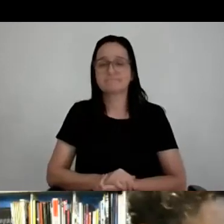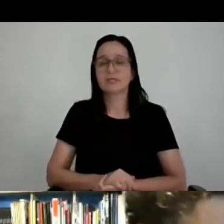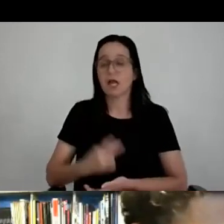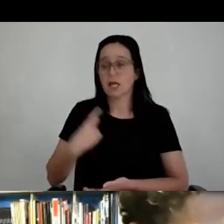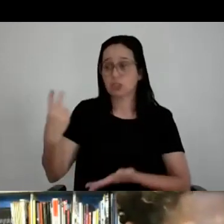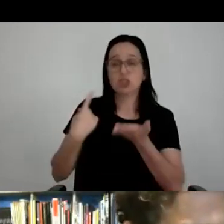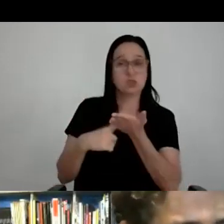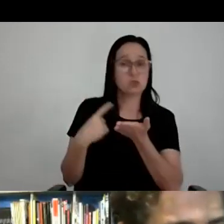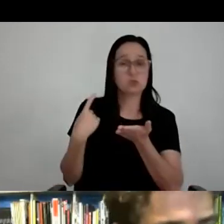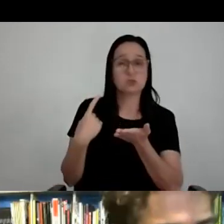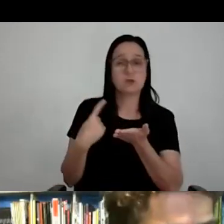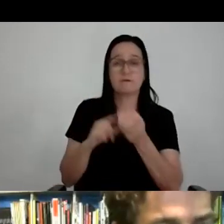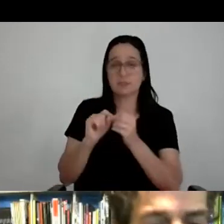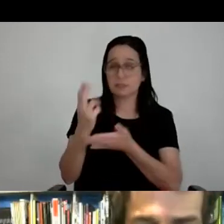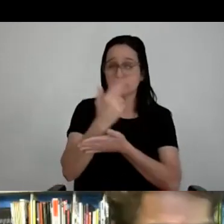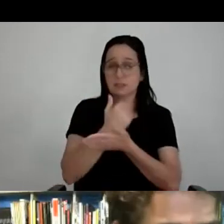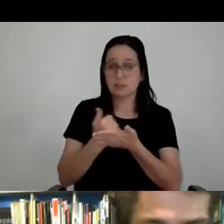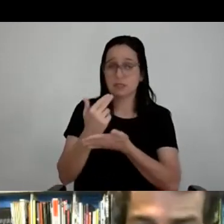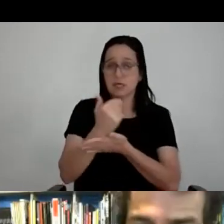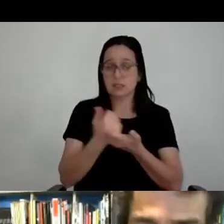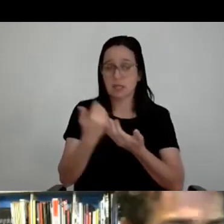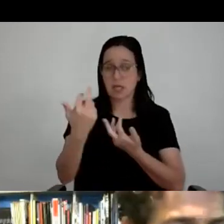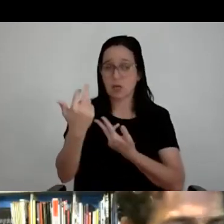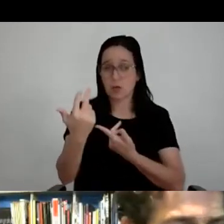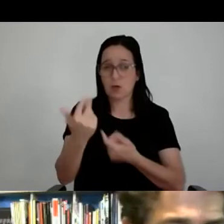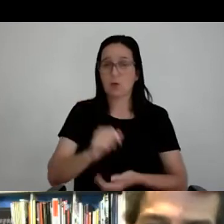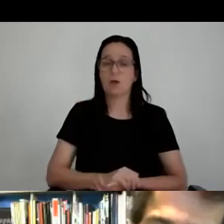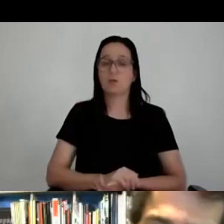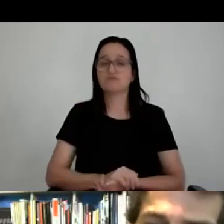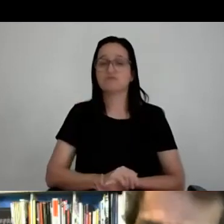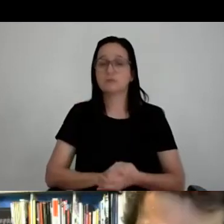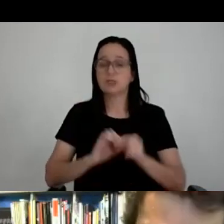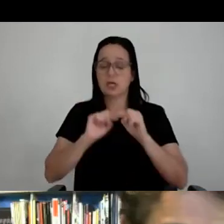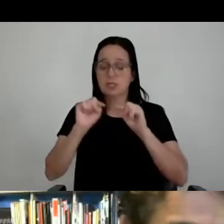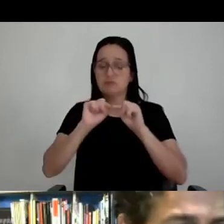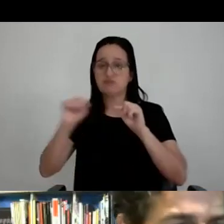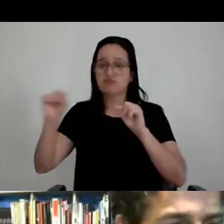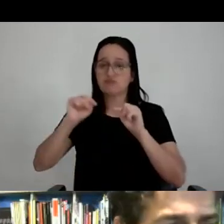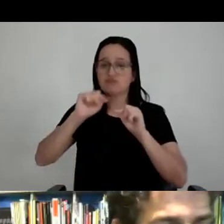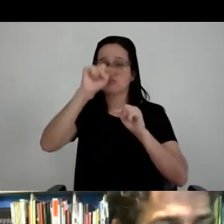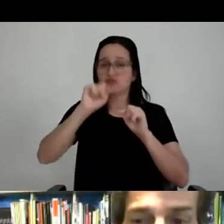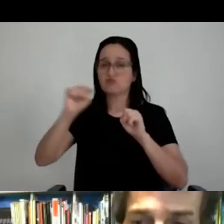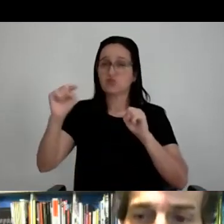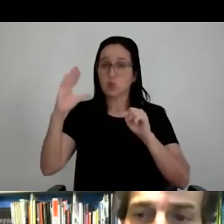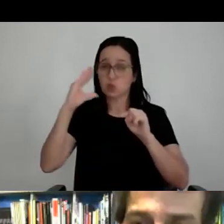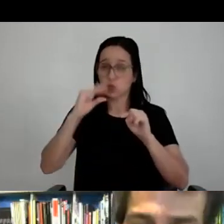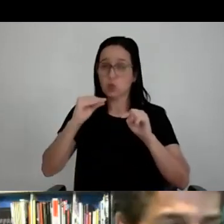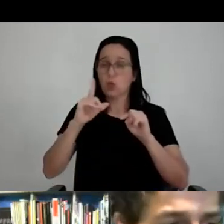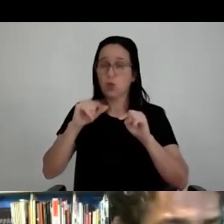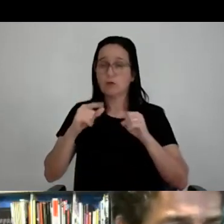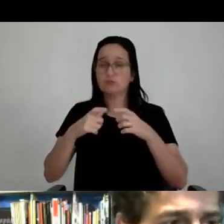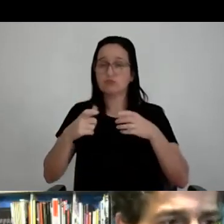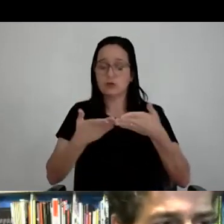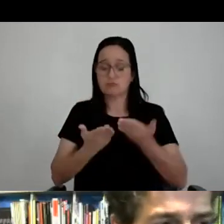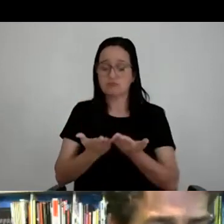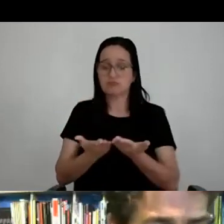exatamente esse desenho aí, ou seja, esses veios mais escuros seriam estruturas tubulares, e a folha seria um tecido